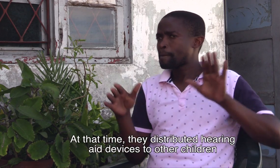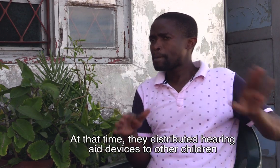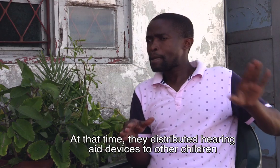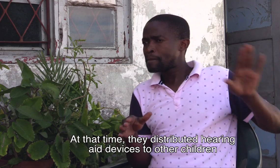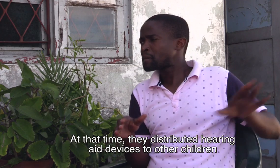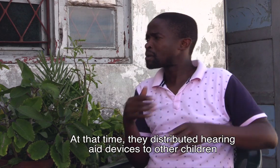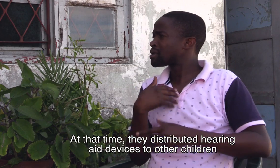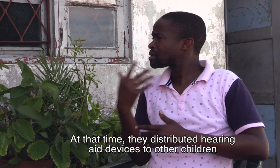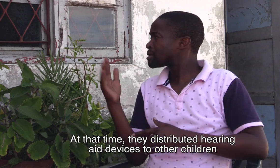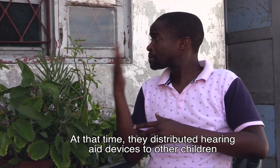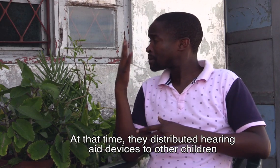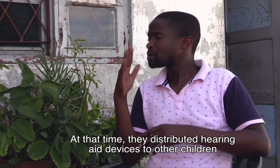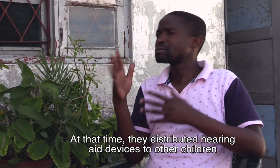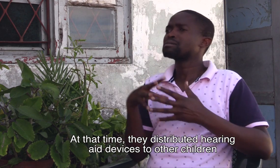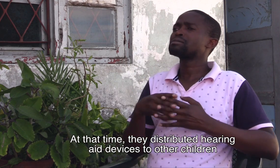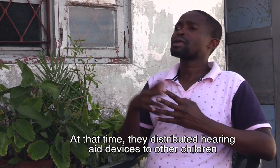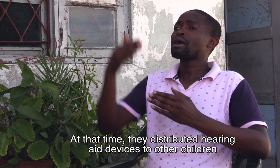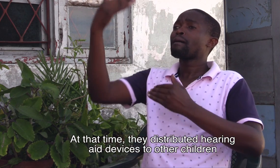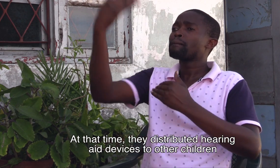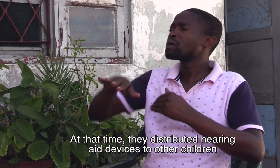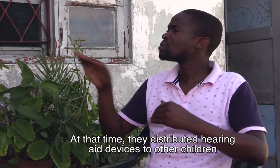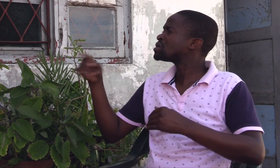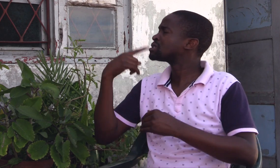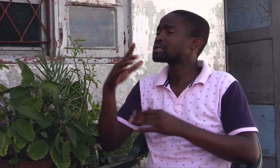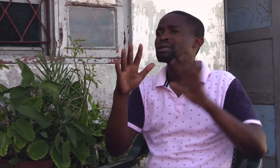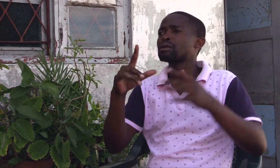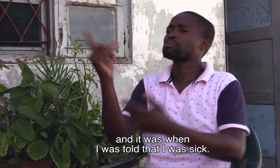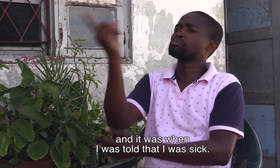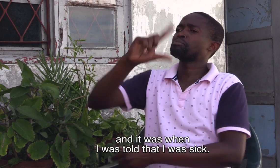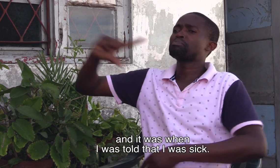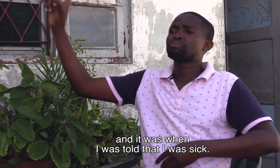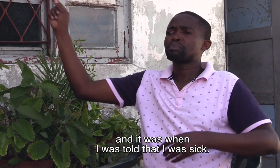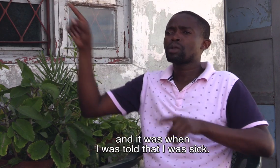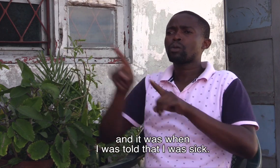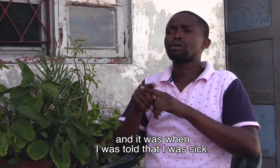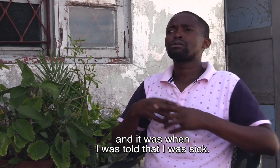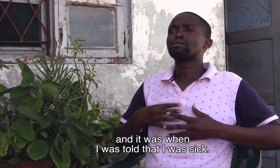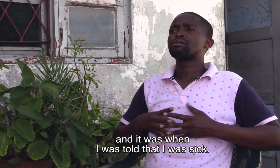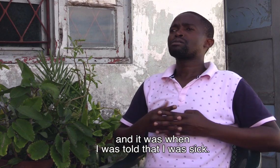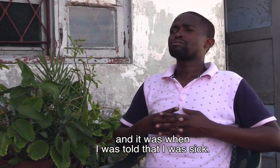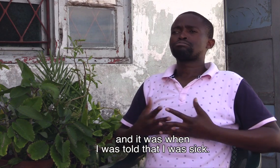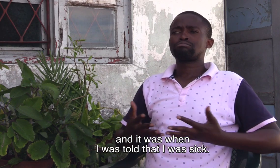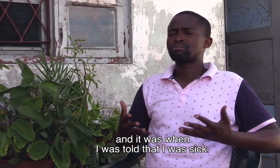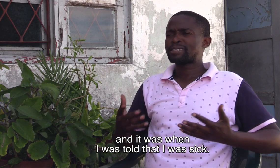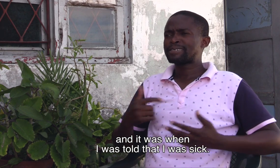distribuíram aparelhos de audição para outras crianças. E foi quando descobri a informação que eu estava